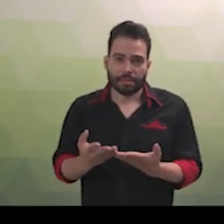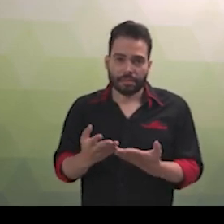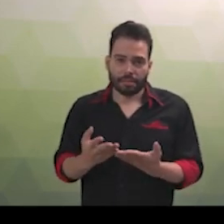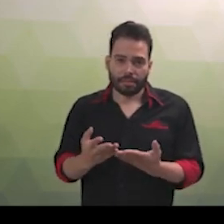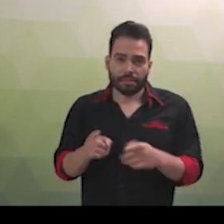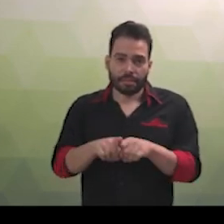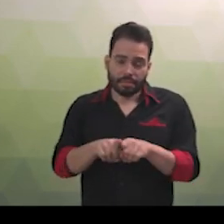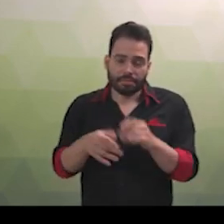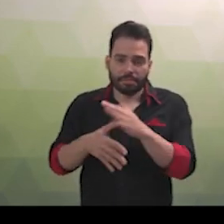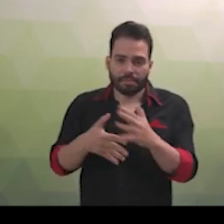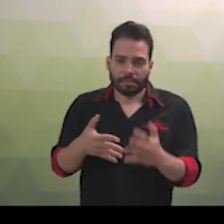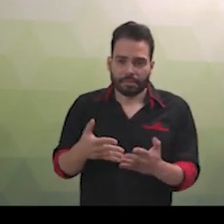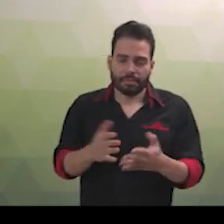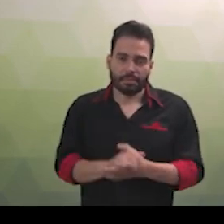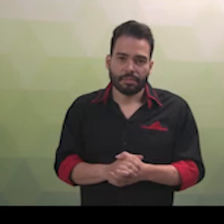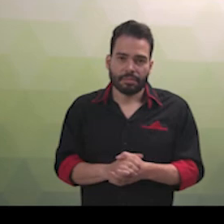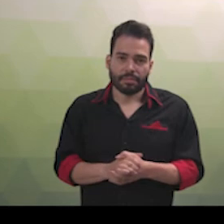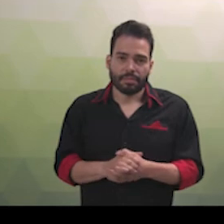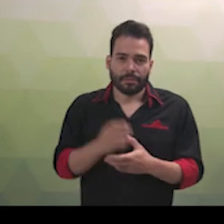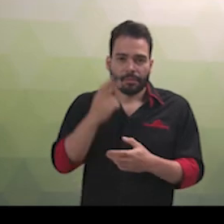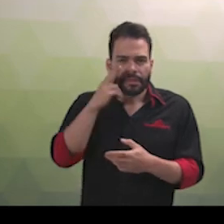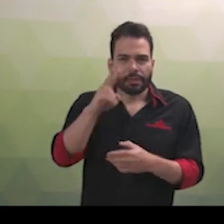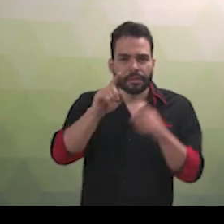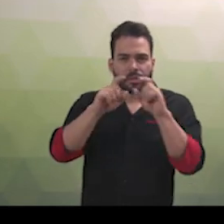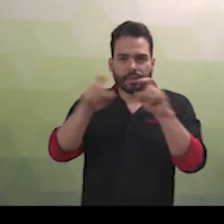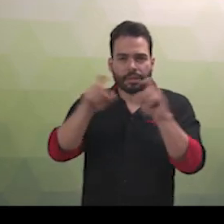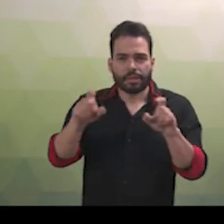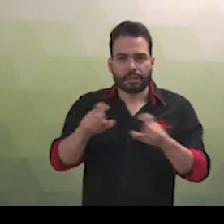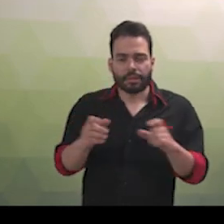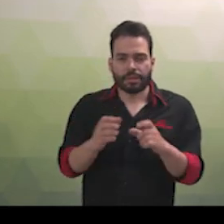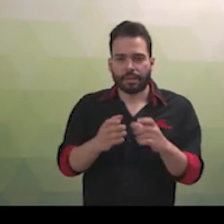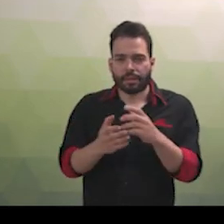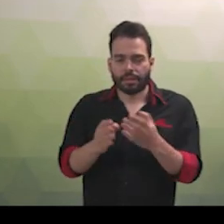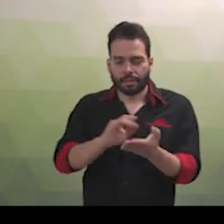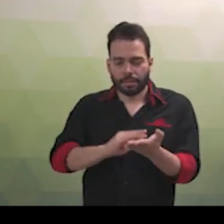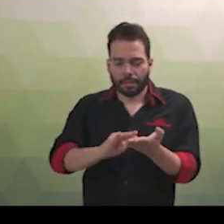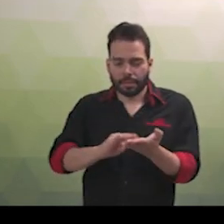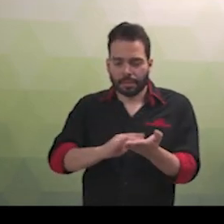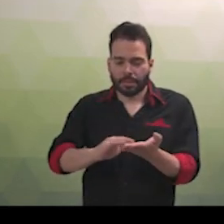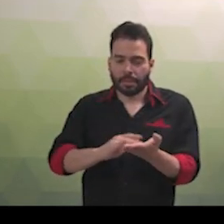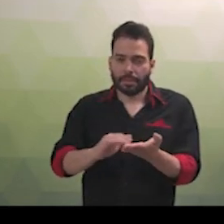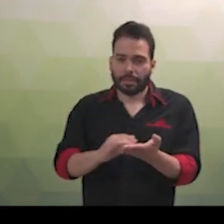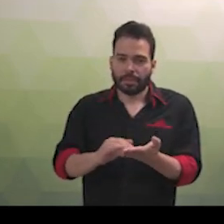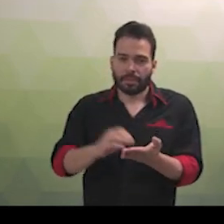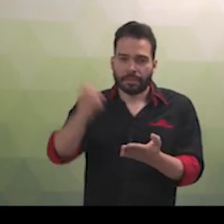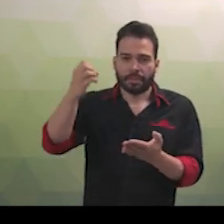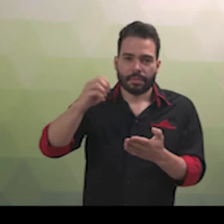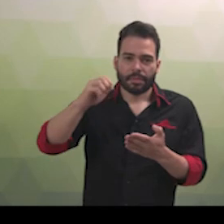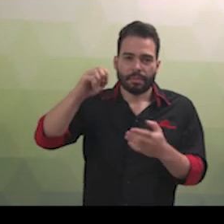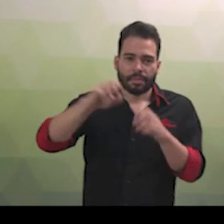de sinais, libras, a visualização de textos, o braile, o sistema de sinalização ou de comunicação